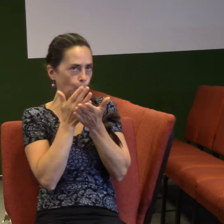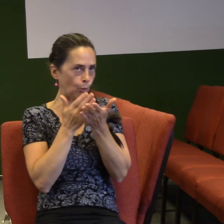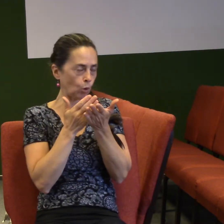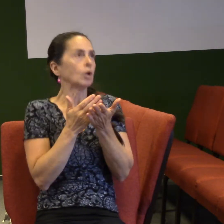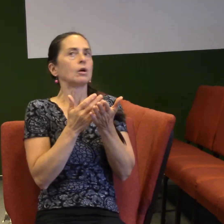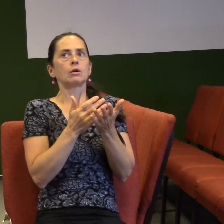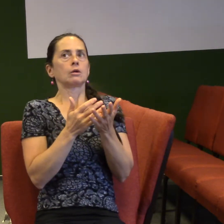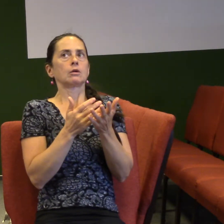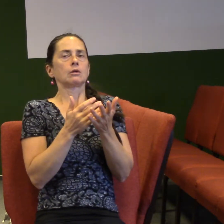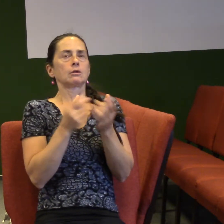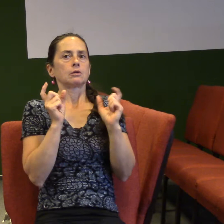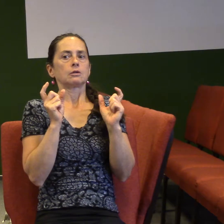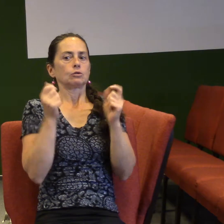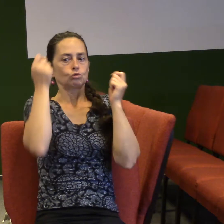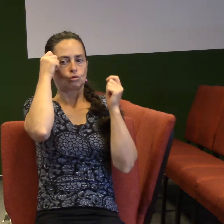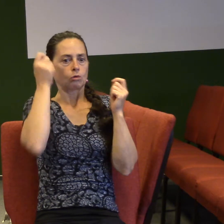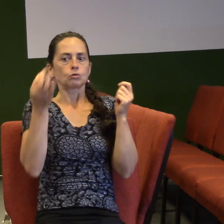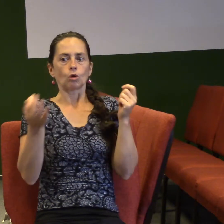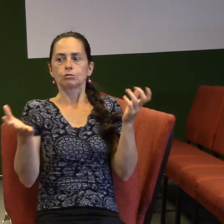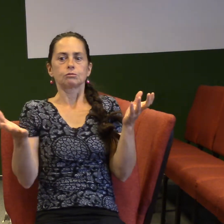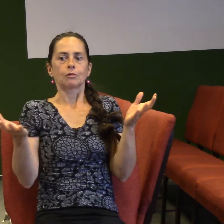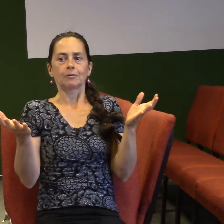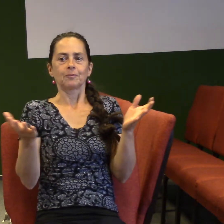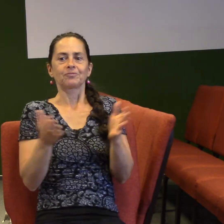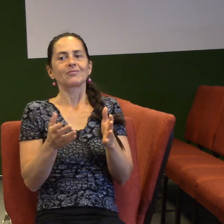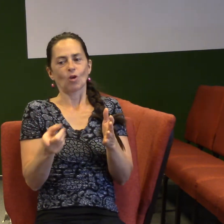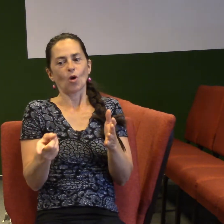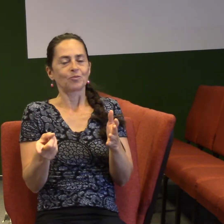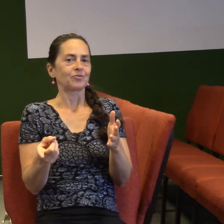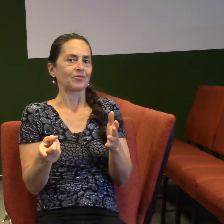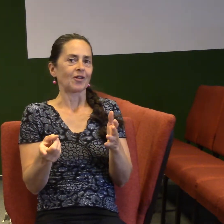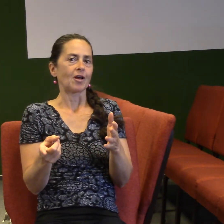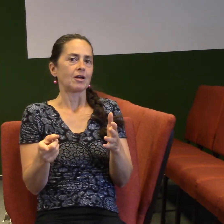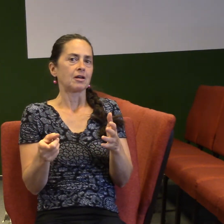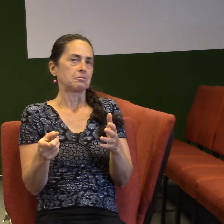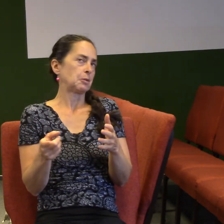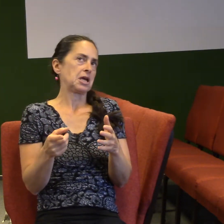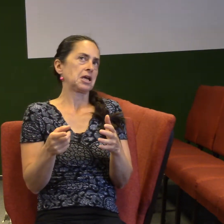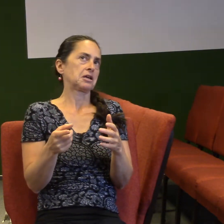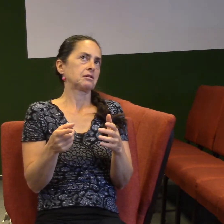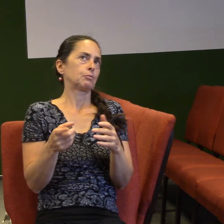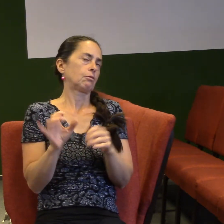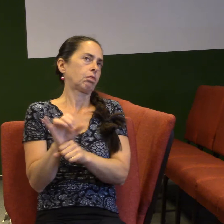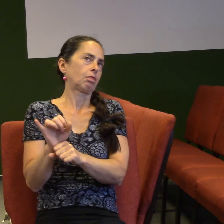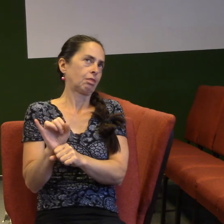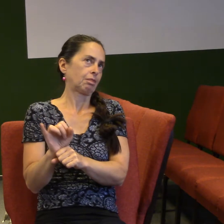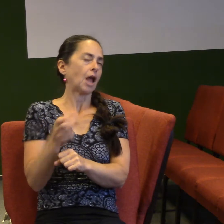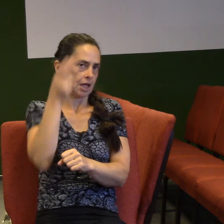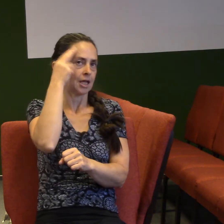a teď jako co se děje, že? Zjistíte. A když ani na to nereagujeme, protože už ho známe, tak